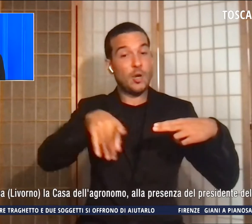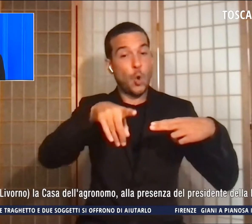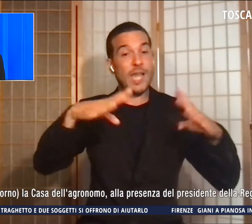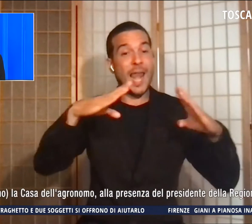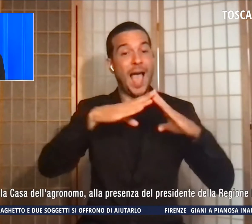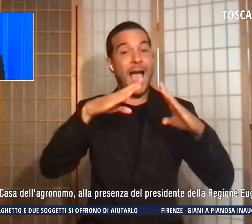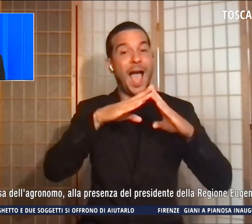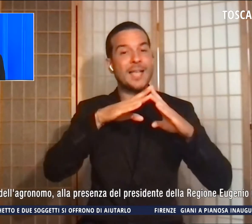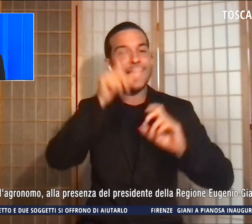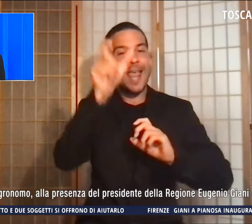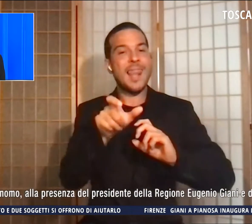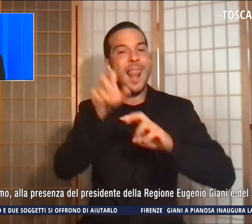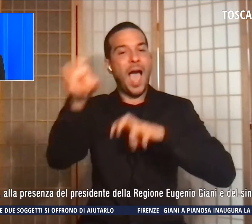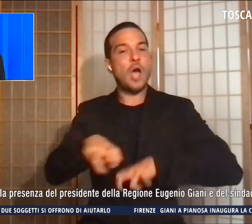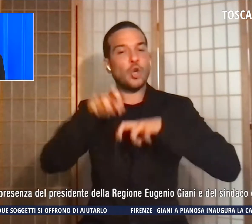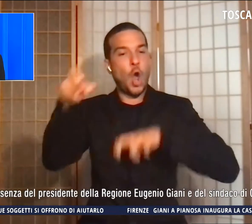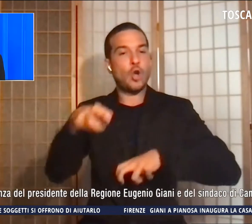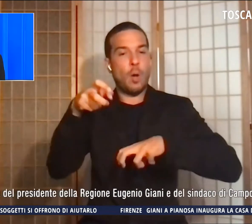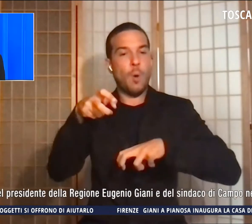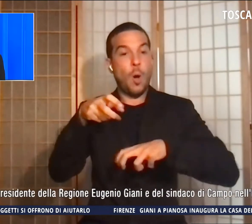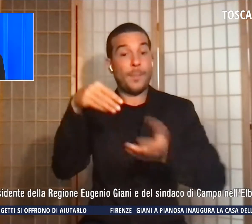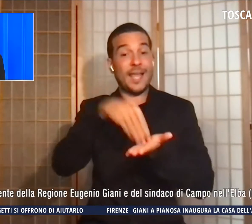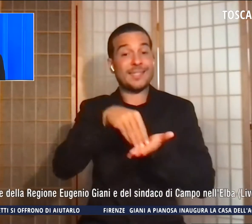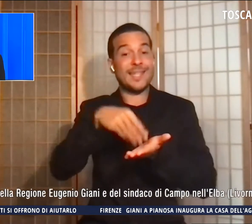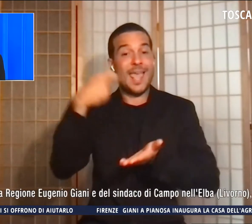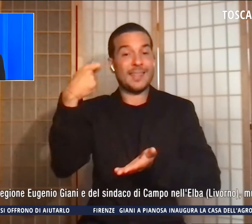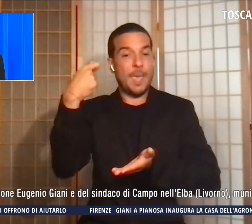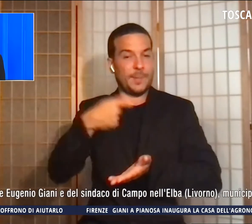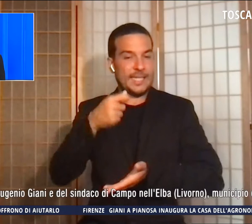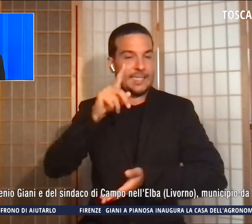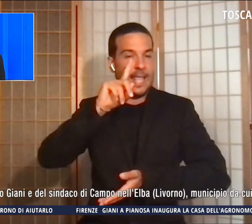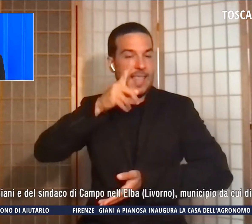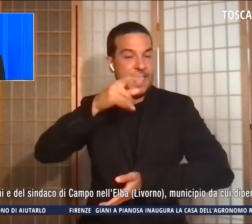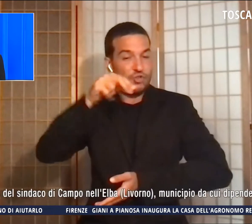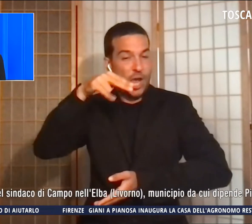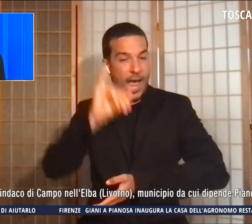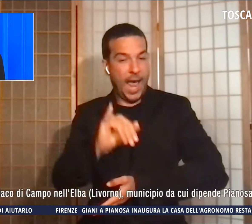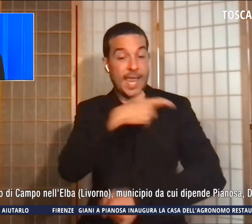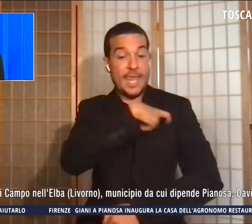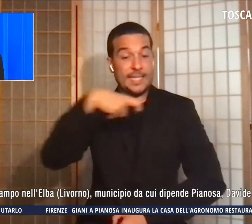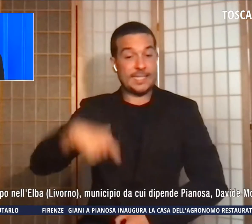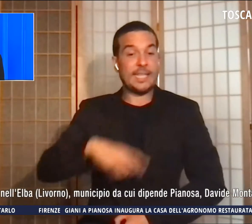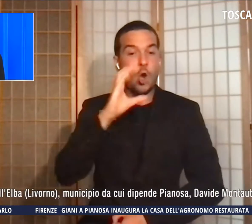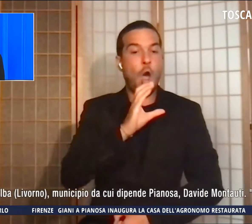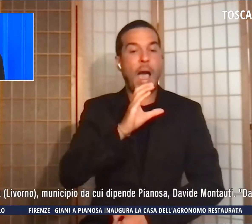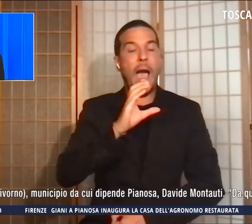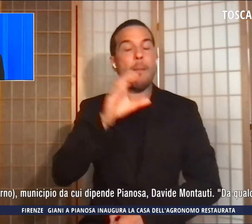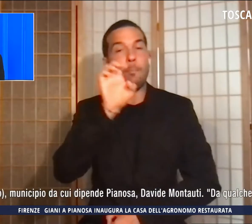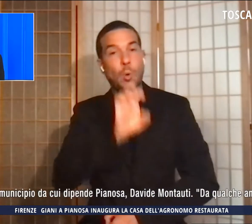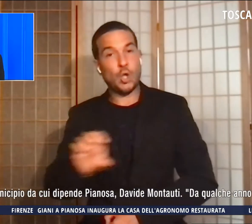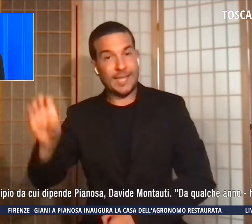presidente della regione Gianni e del sindaco di Camponell'Elba, municipio da cui dipende Pianosa,